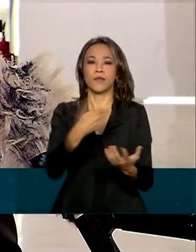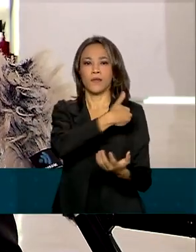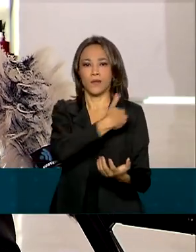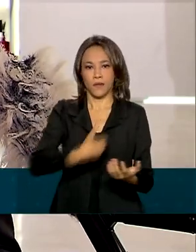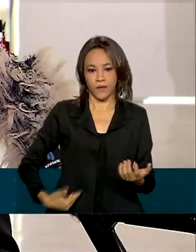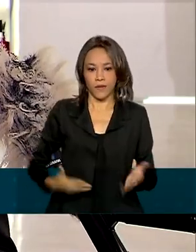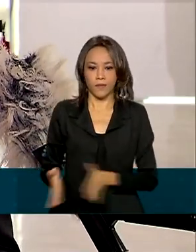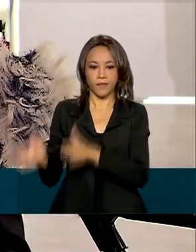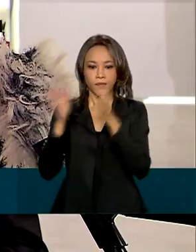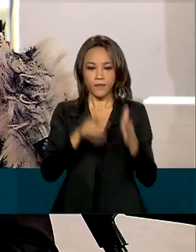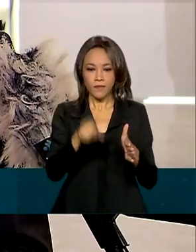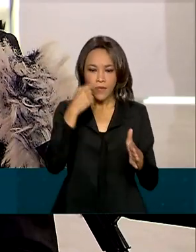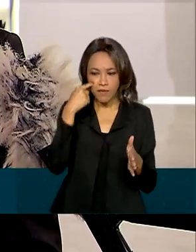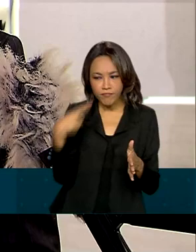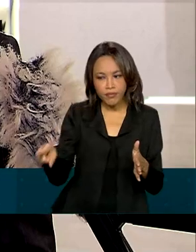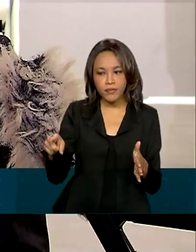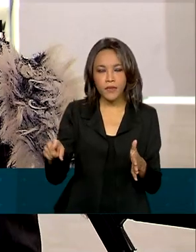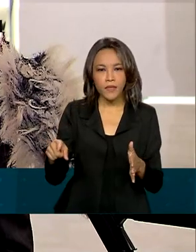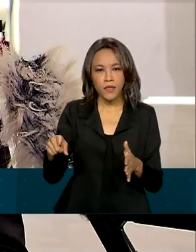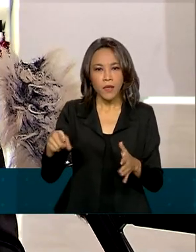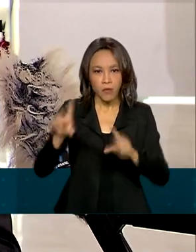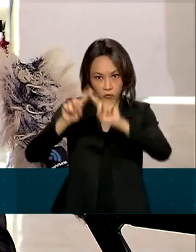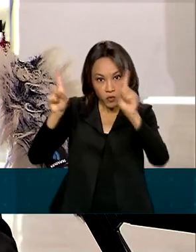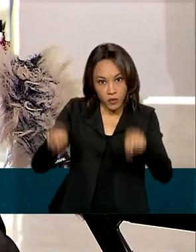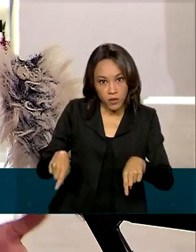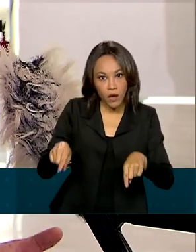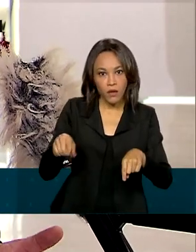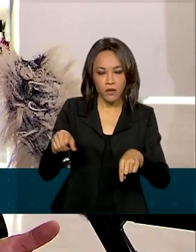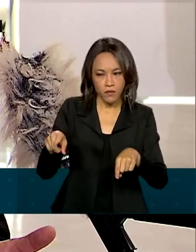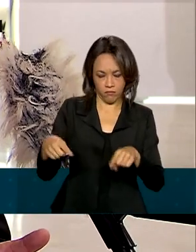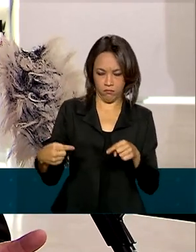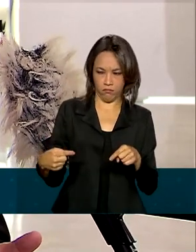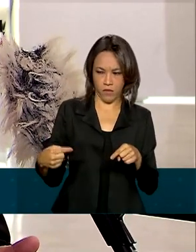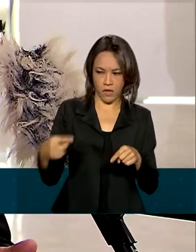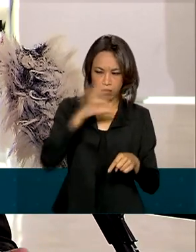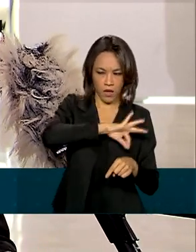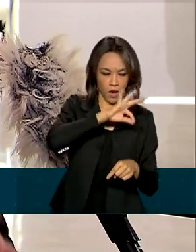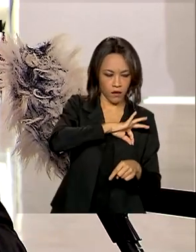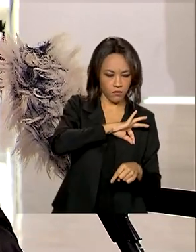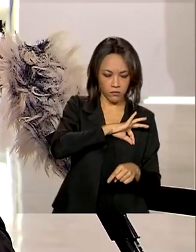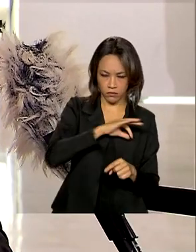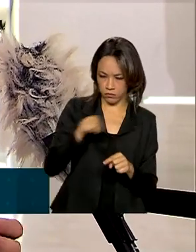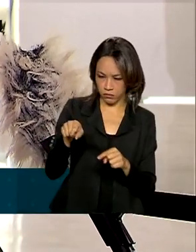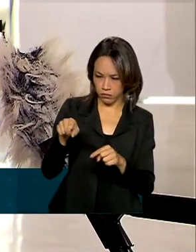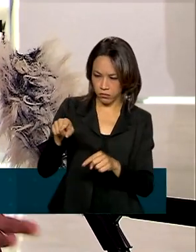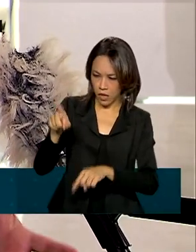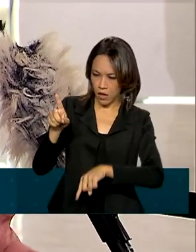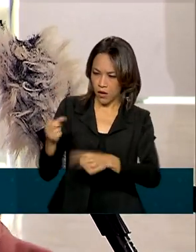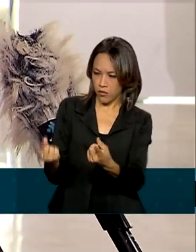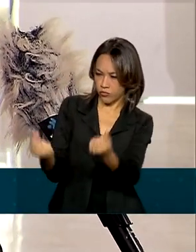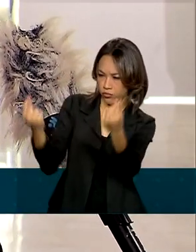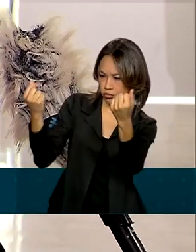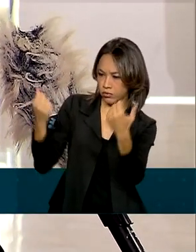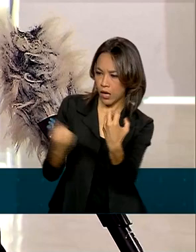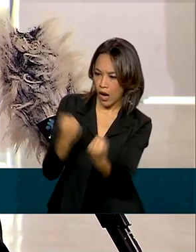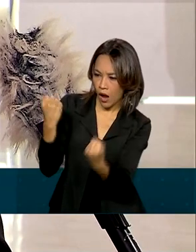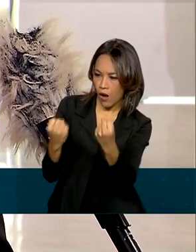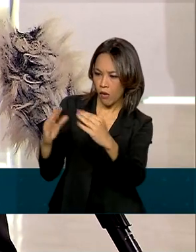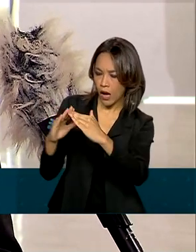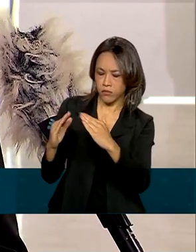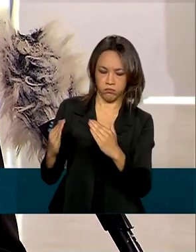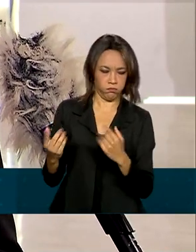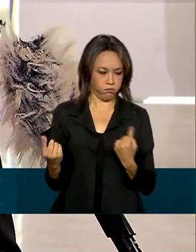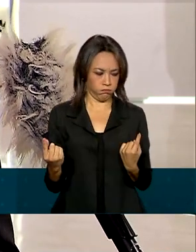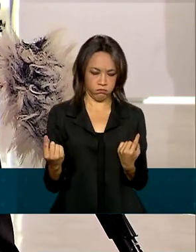patrimoniais a descoberta, ou seja, evoluções patrimoniais que não estejam condizentes com os ganhos declarados por aquele